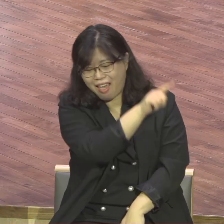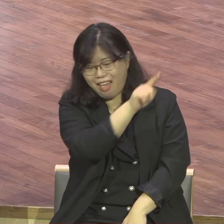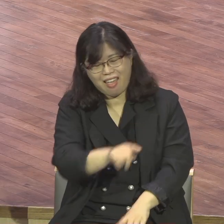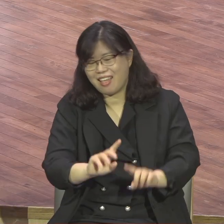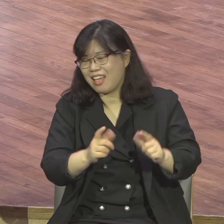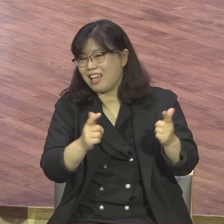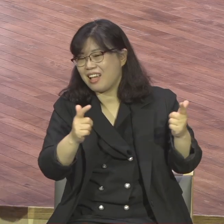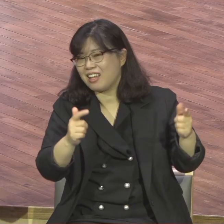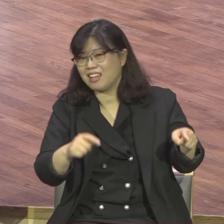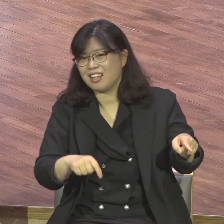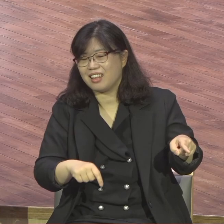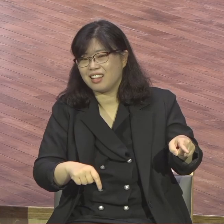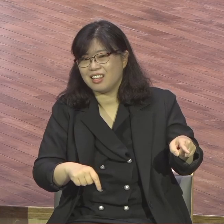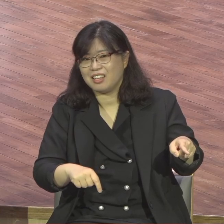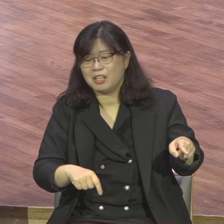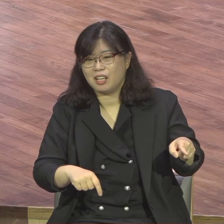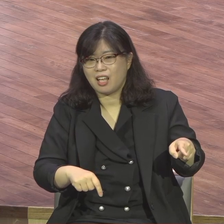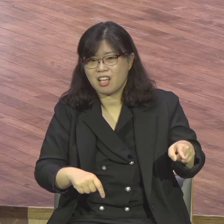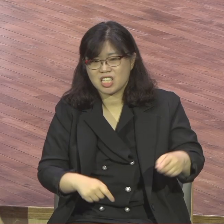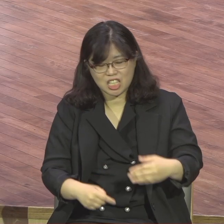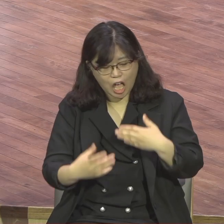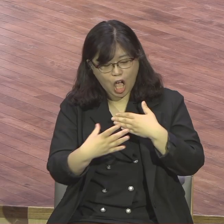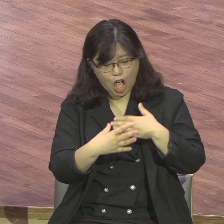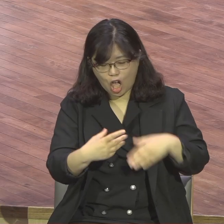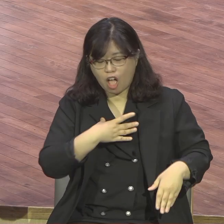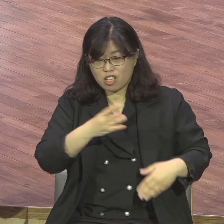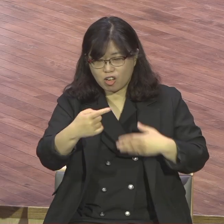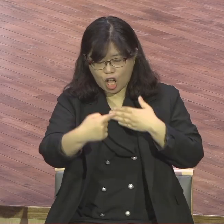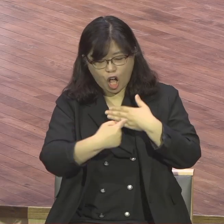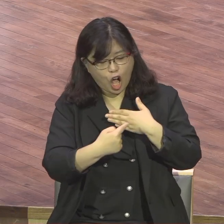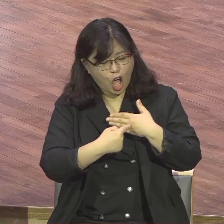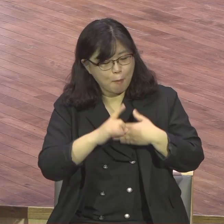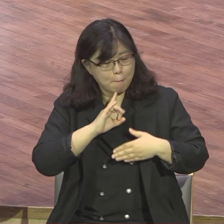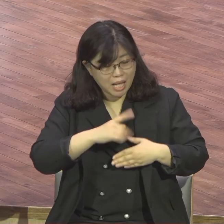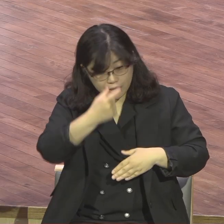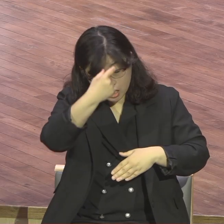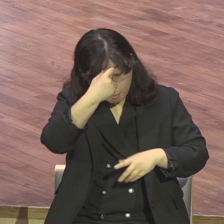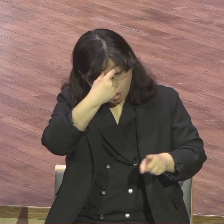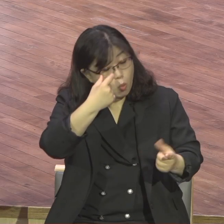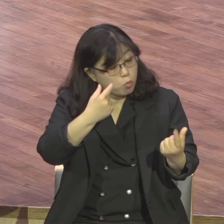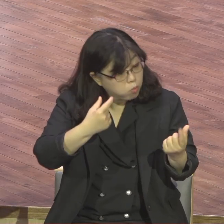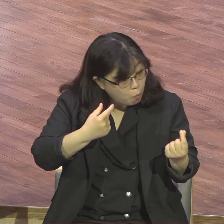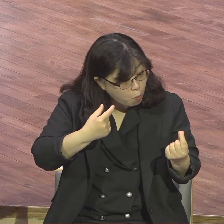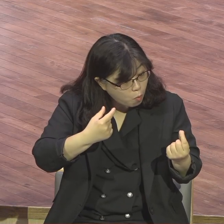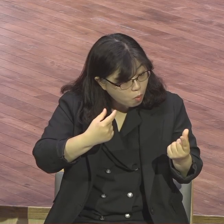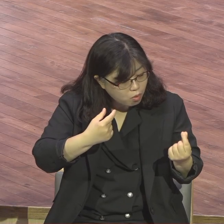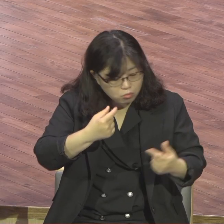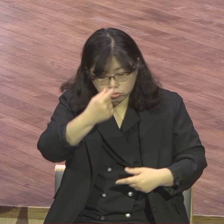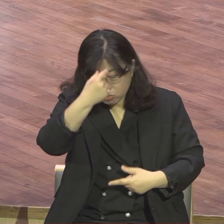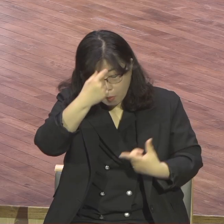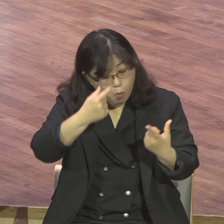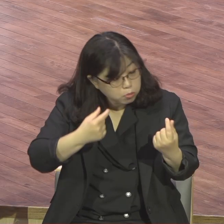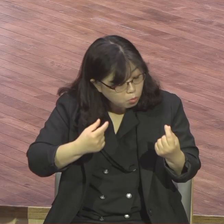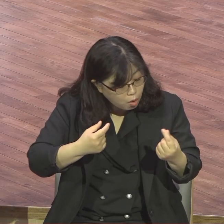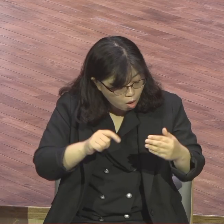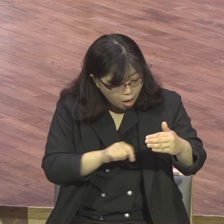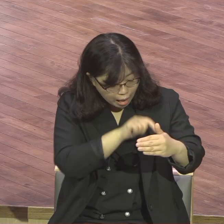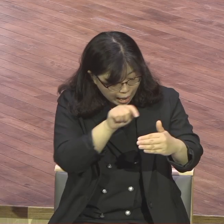그렇게 형식과 종교화 그렇게 습관화 그냥 그렇게 하겠냐 정심도 없이 그렇게